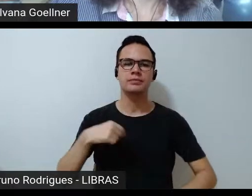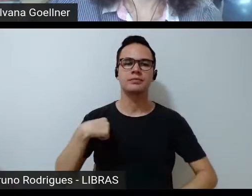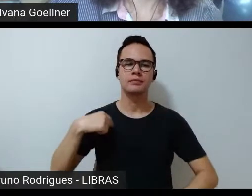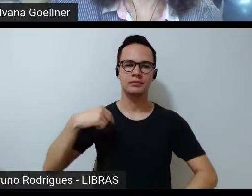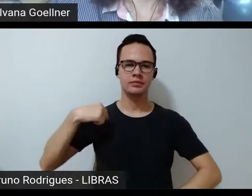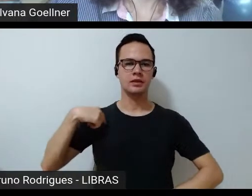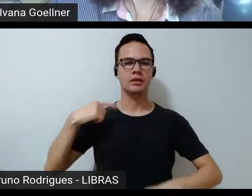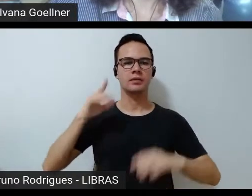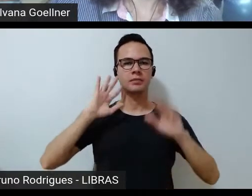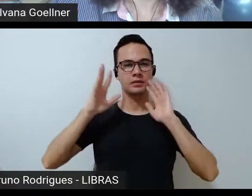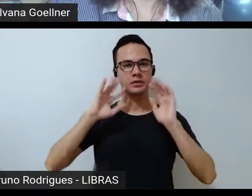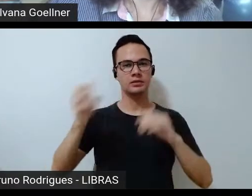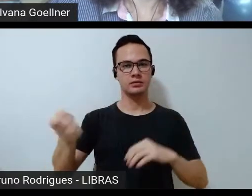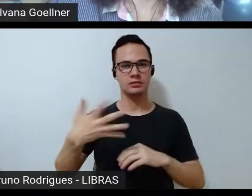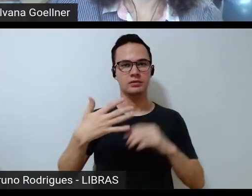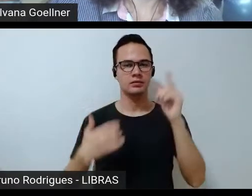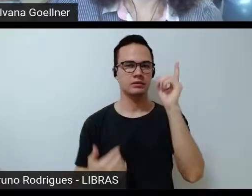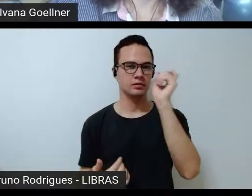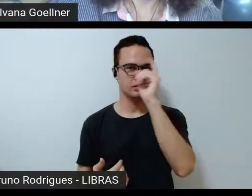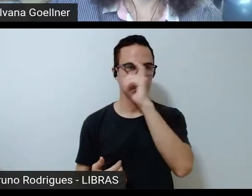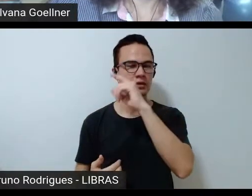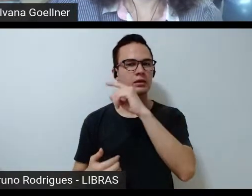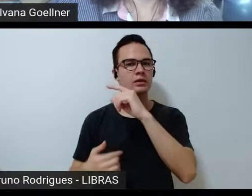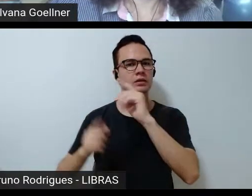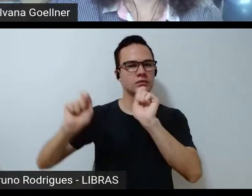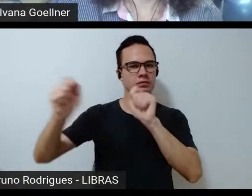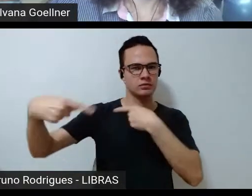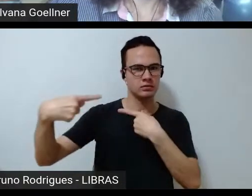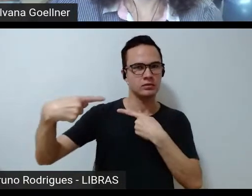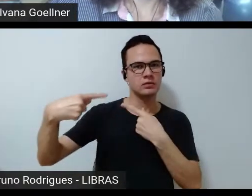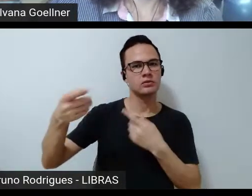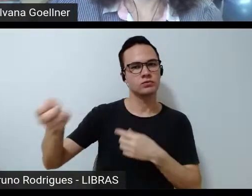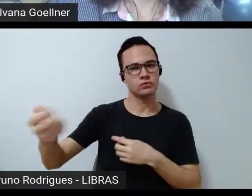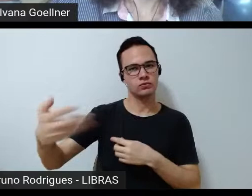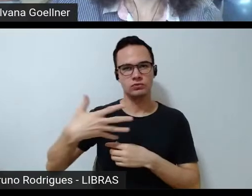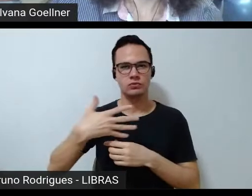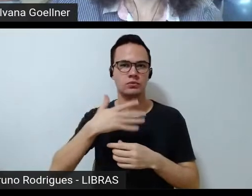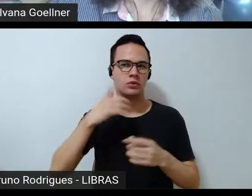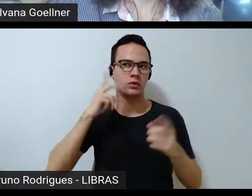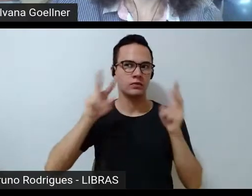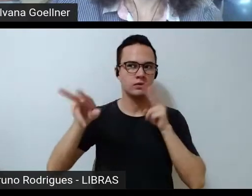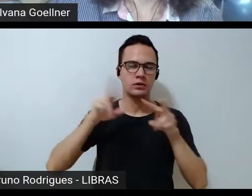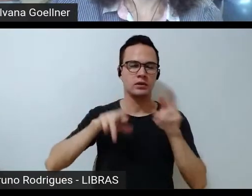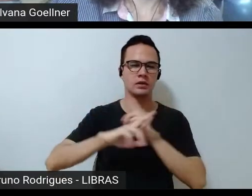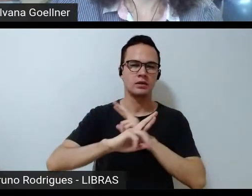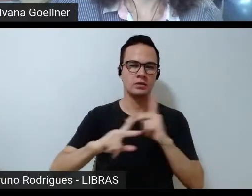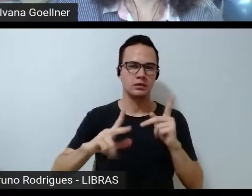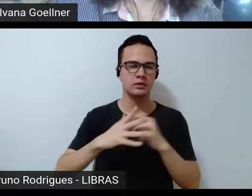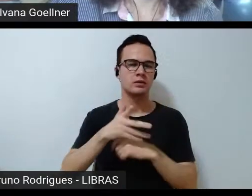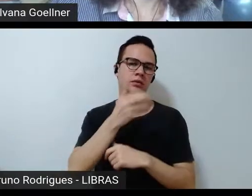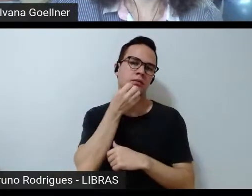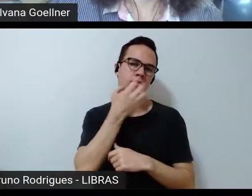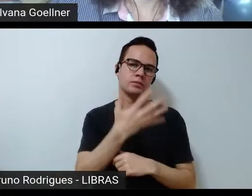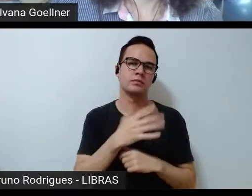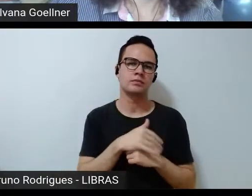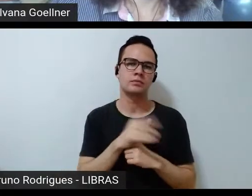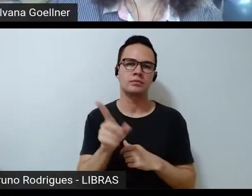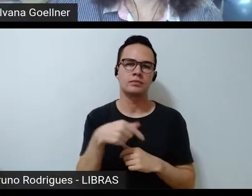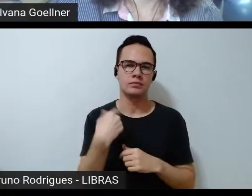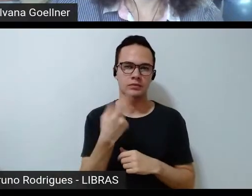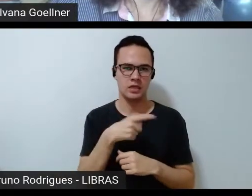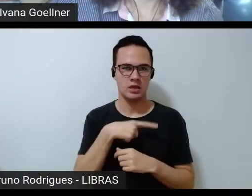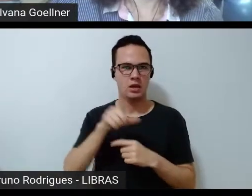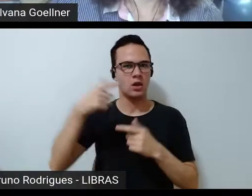a pesquisa sobre seus novos desafios, sobre seus novos ângulos, outros olhares. E, assim, que bom que a gente tem